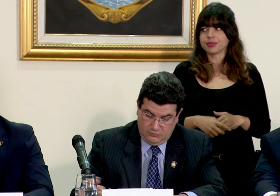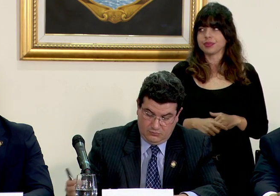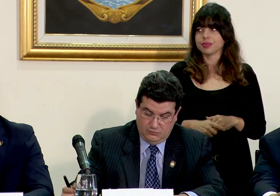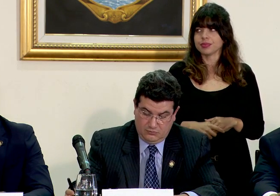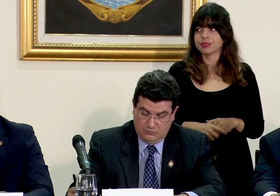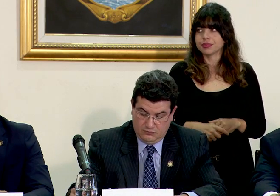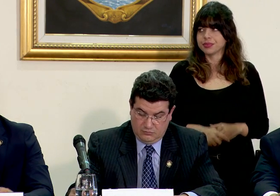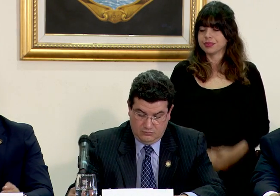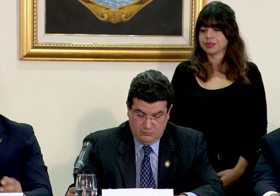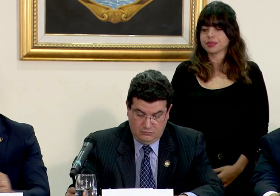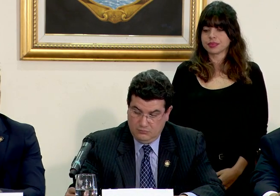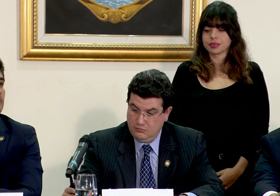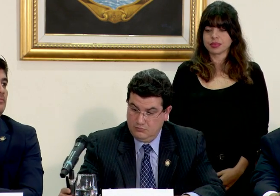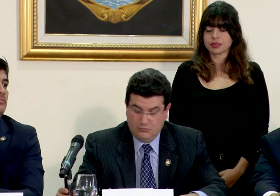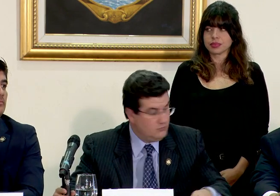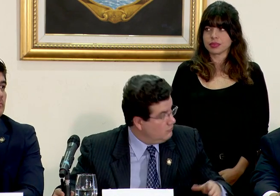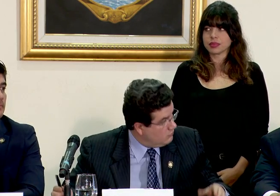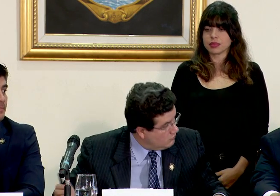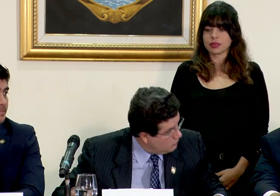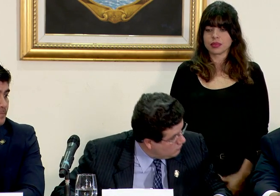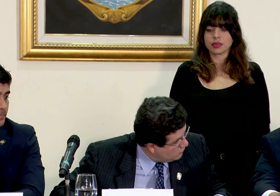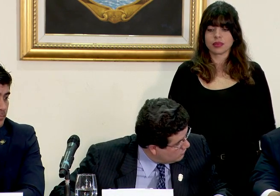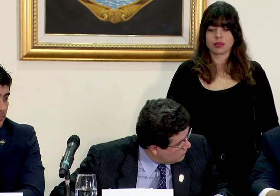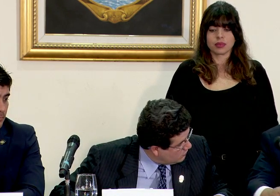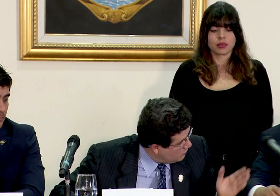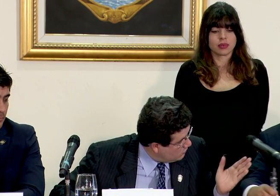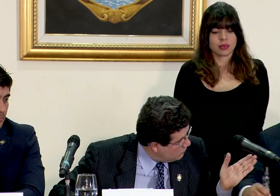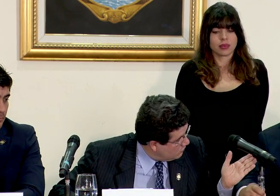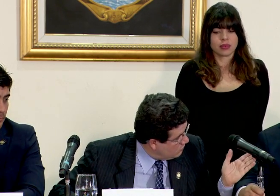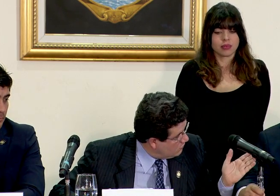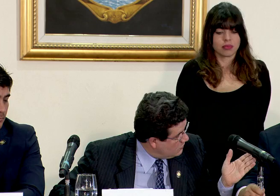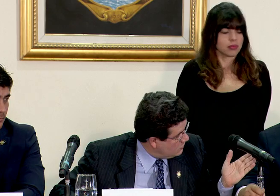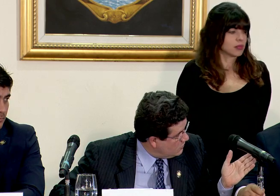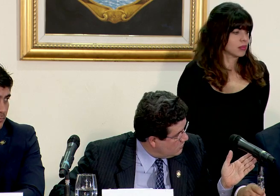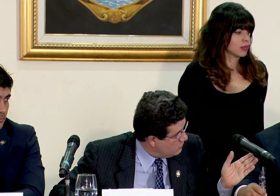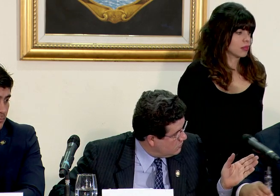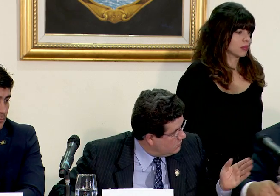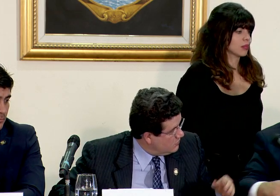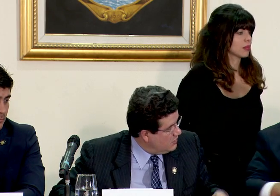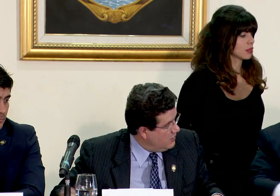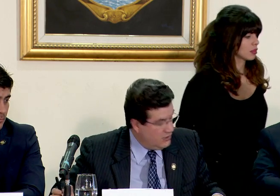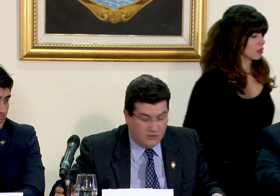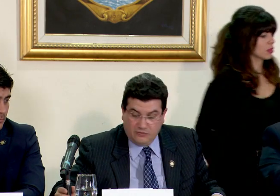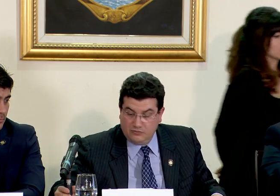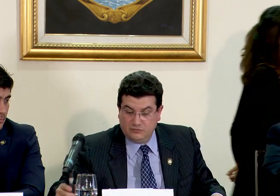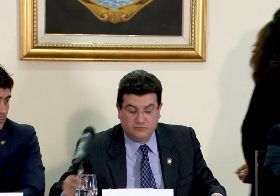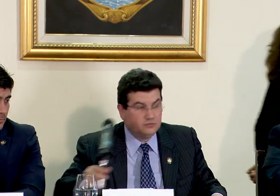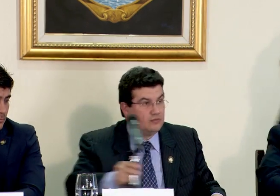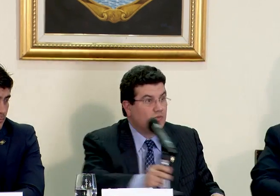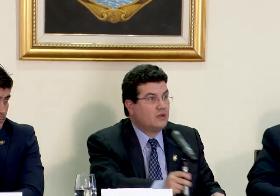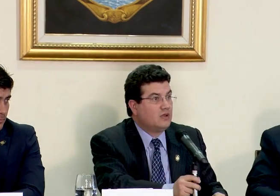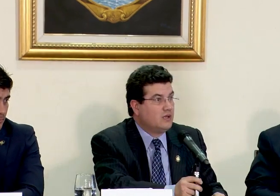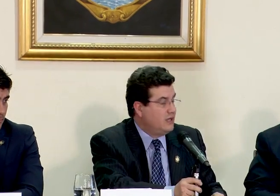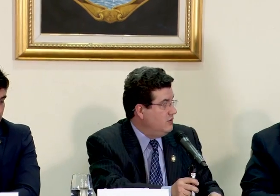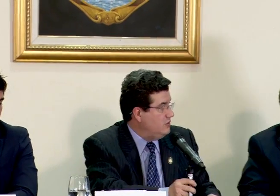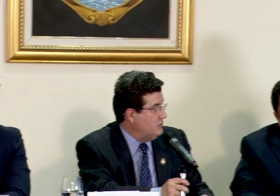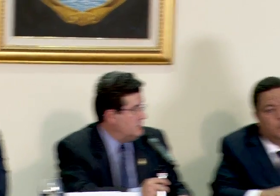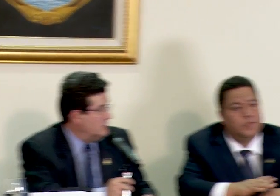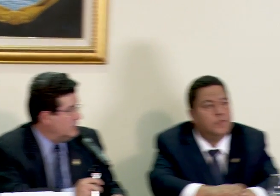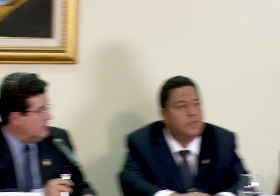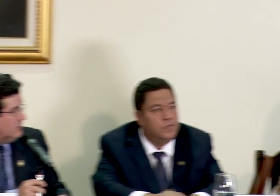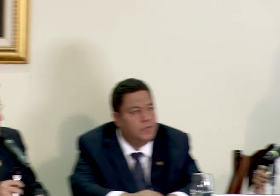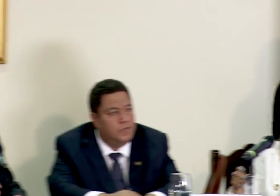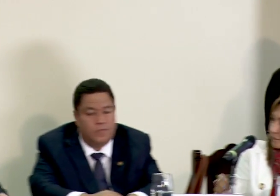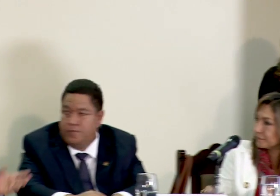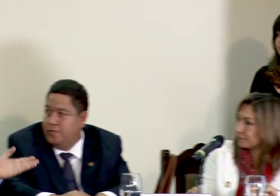muchas gracias don ricardo señor ministro doña alejandra mora ministra la condición